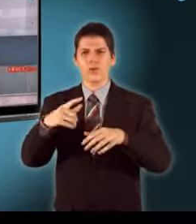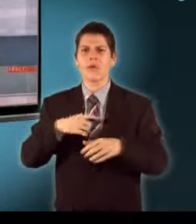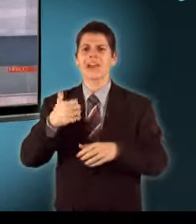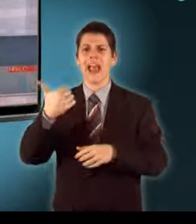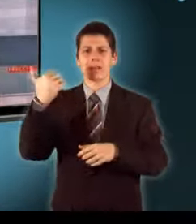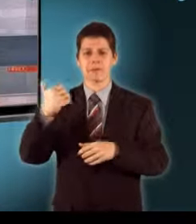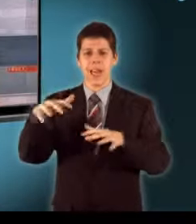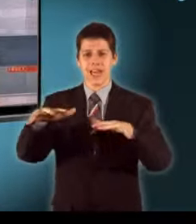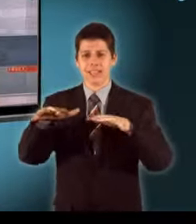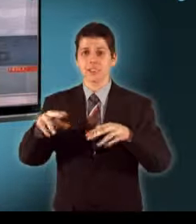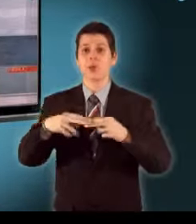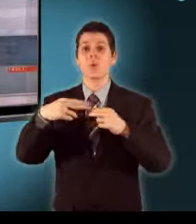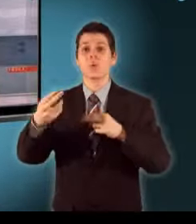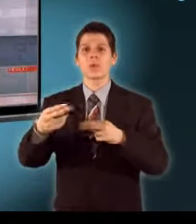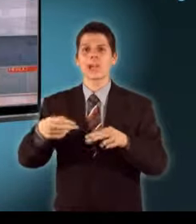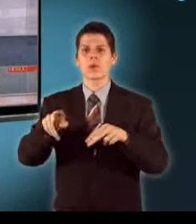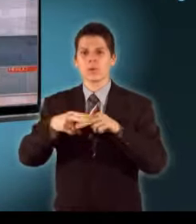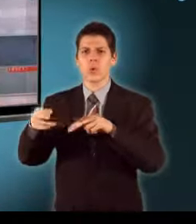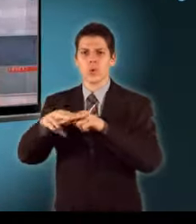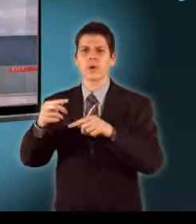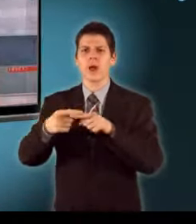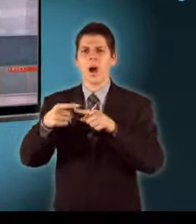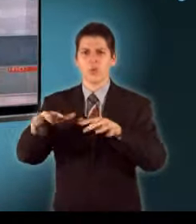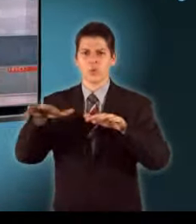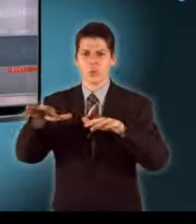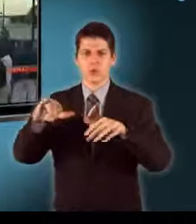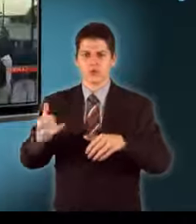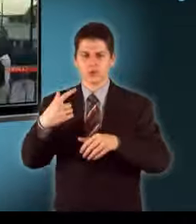egy percig tartott, és utána több utórengés is volt